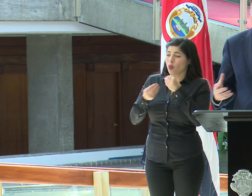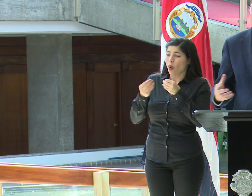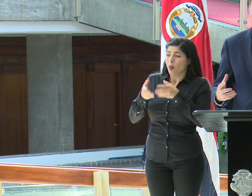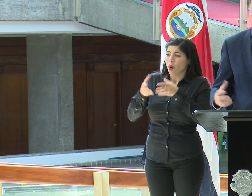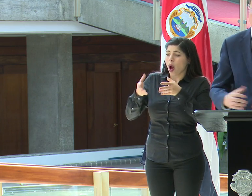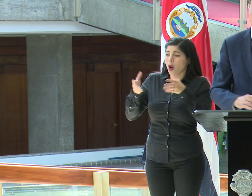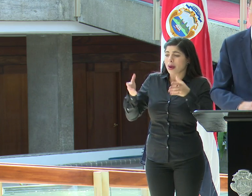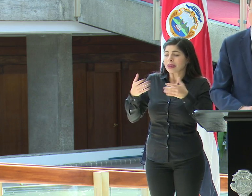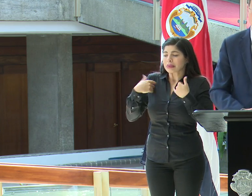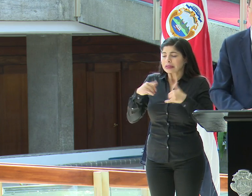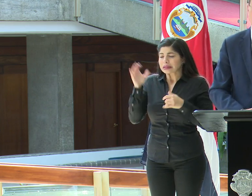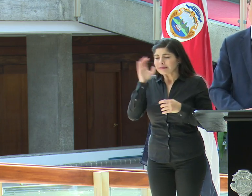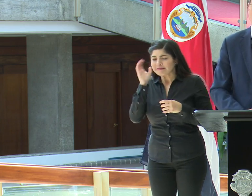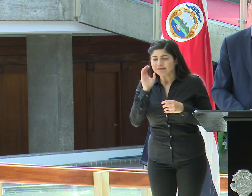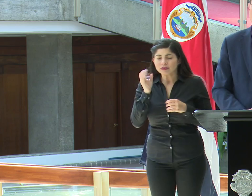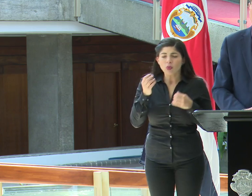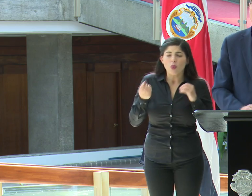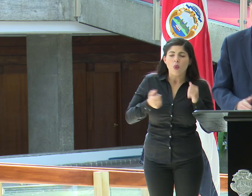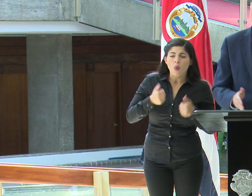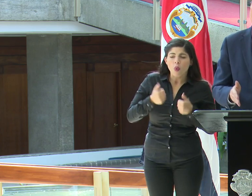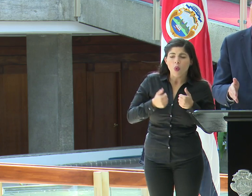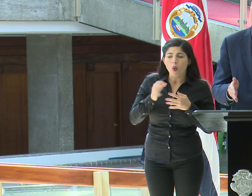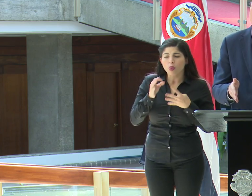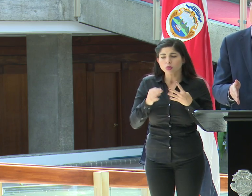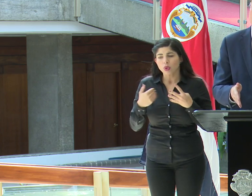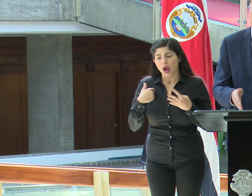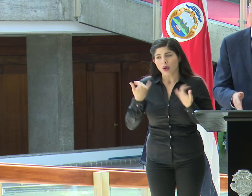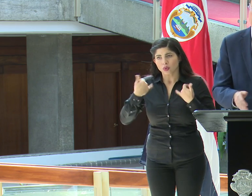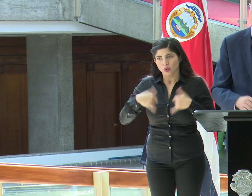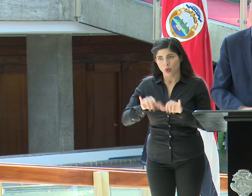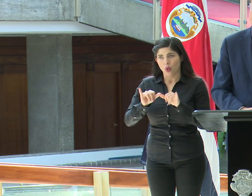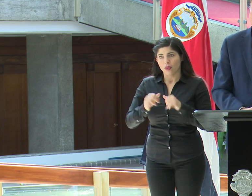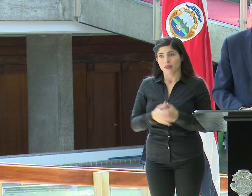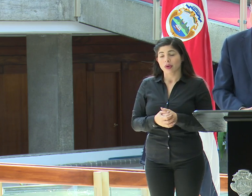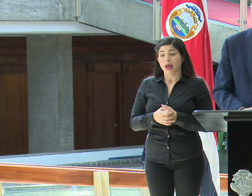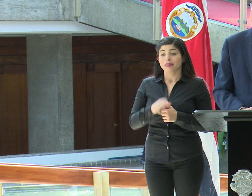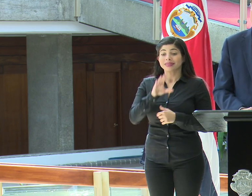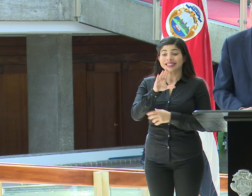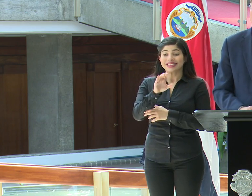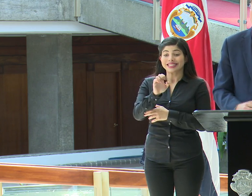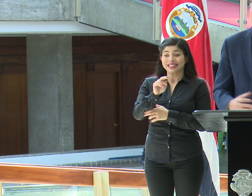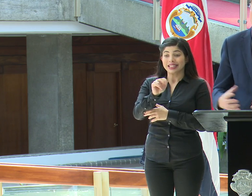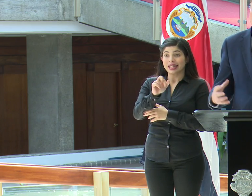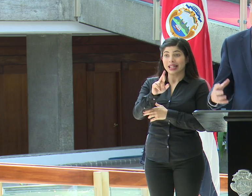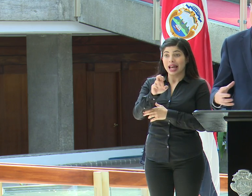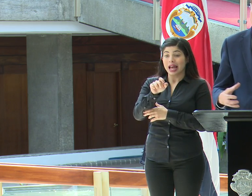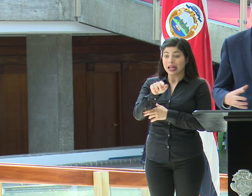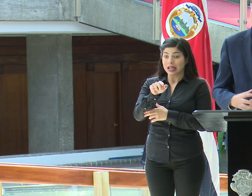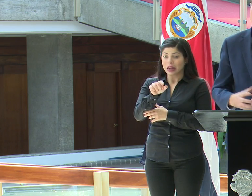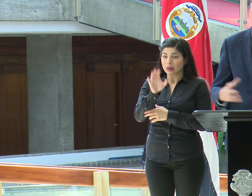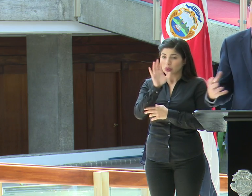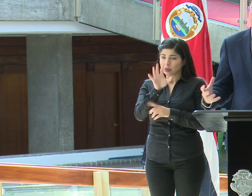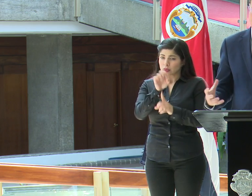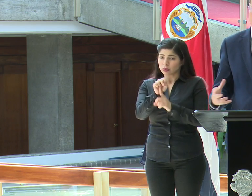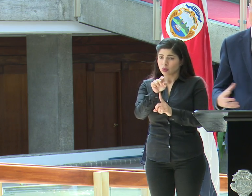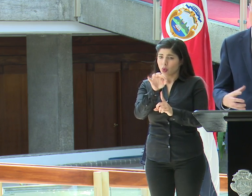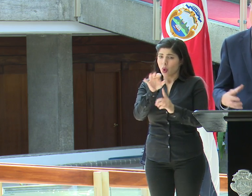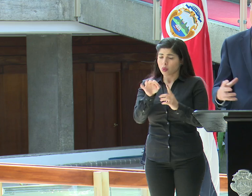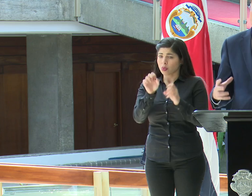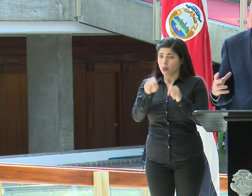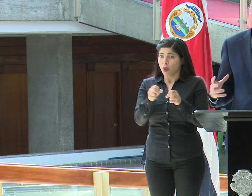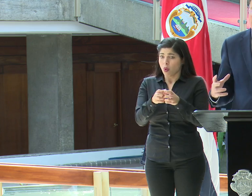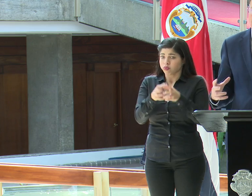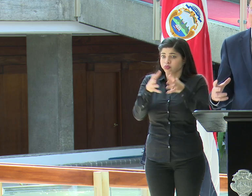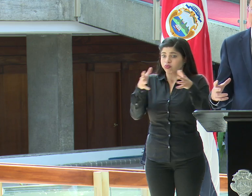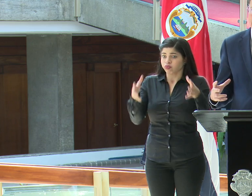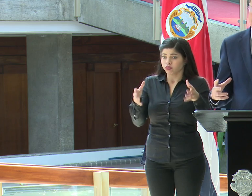estamos buscando las opciones. La idea de usar el CENARE como un centro que amplía capacidad